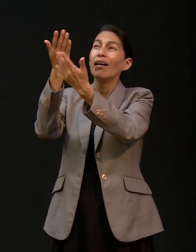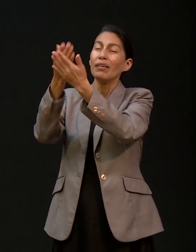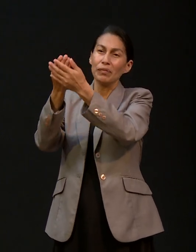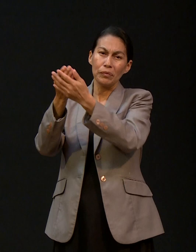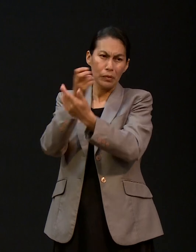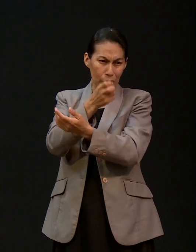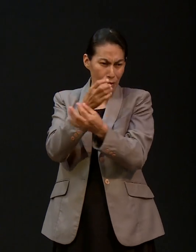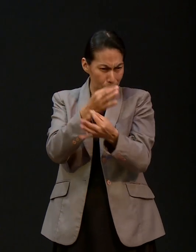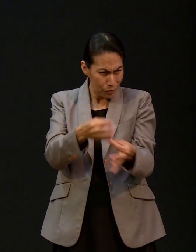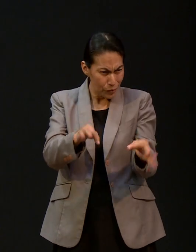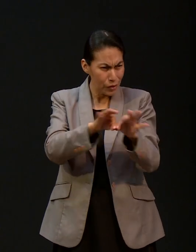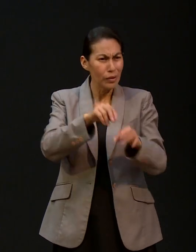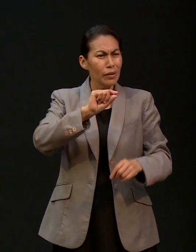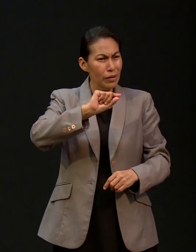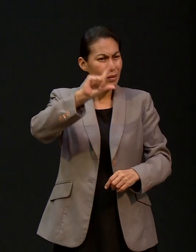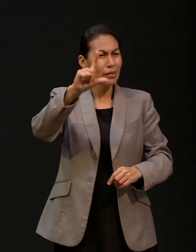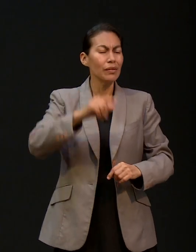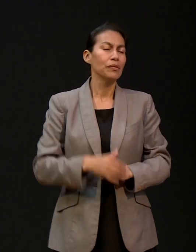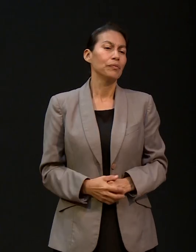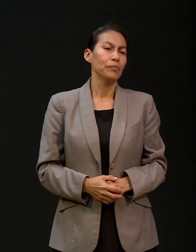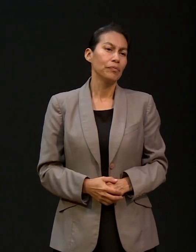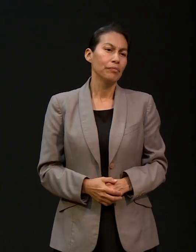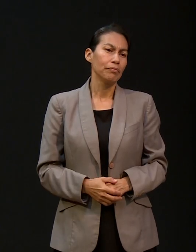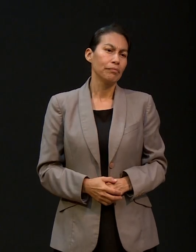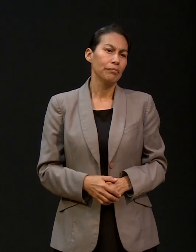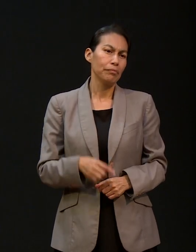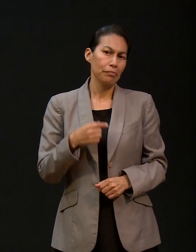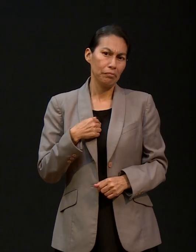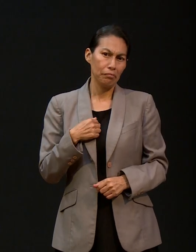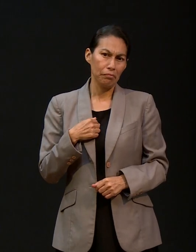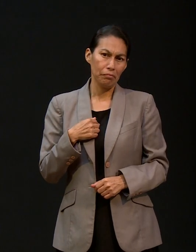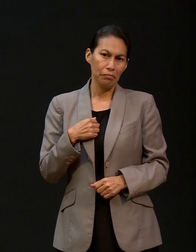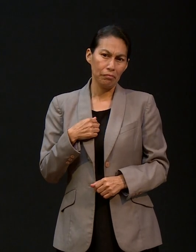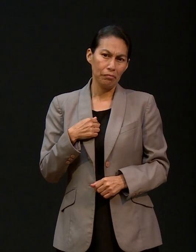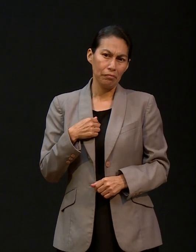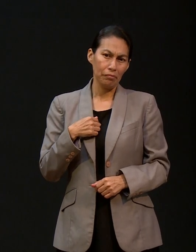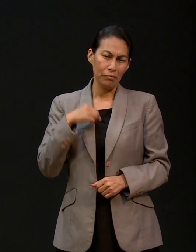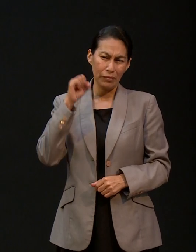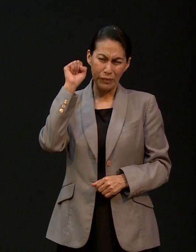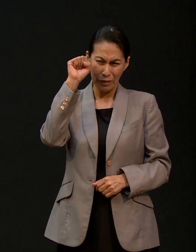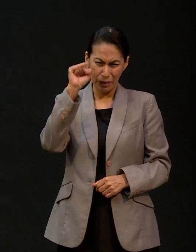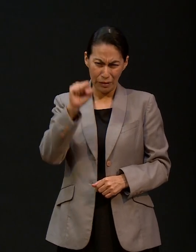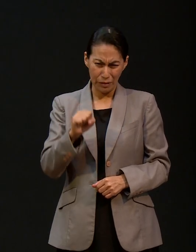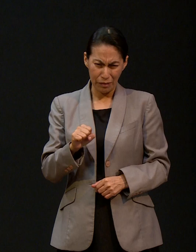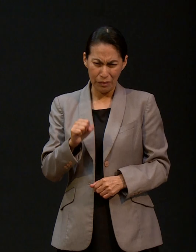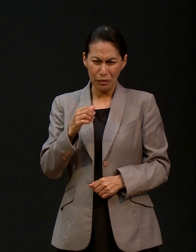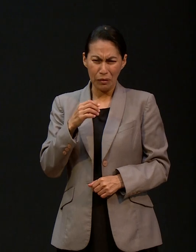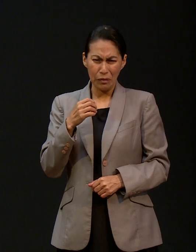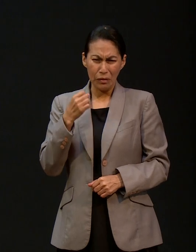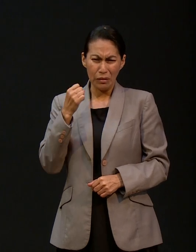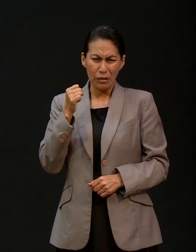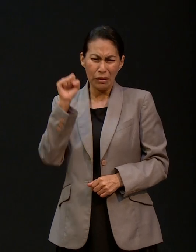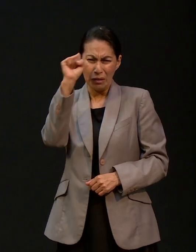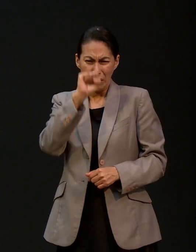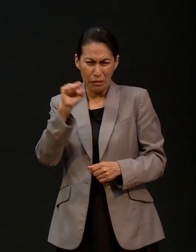para el éxito en la vida, pienso yo. Yo tenía, pues todo el sábado, ¿verdad? Ese asunto en el corazón, en la mente.